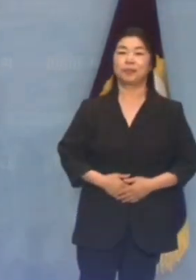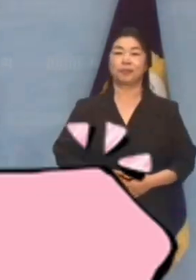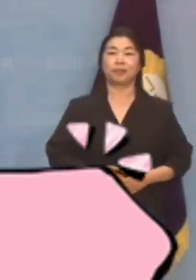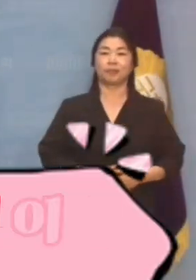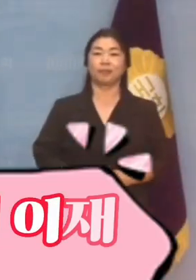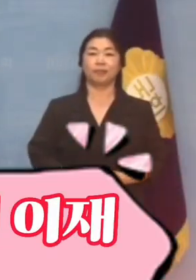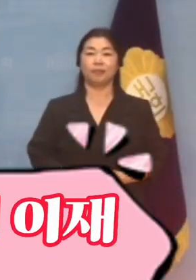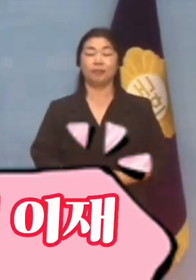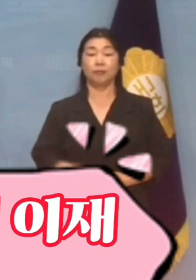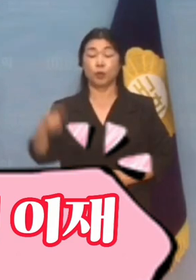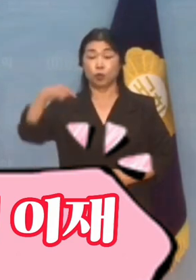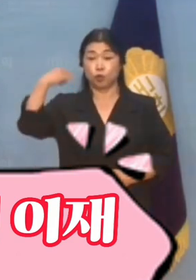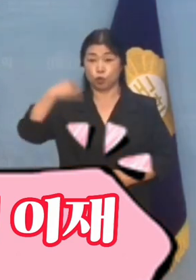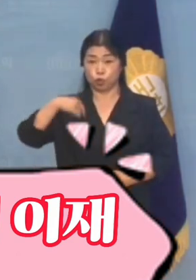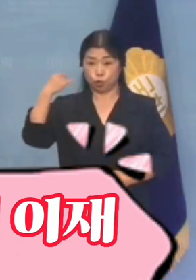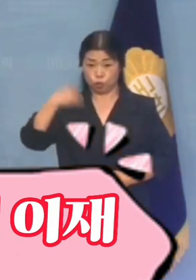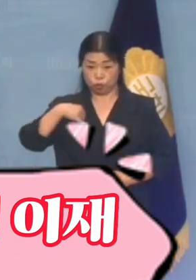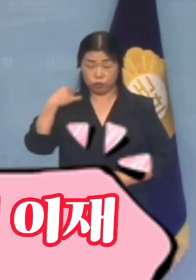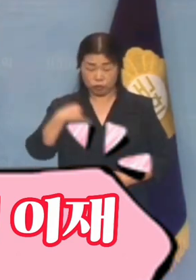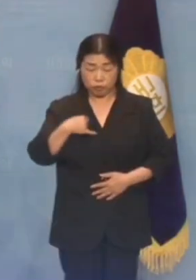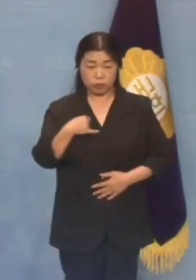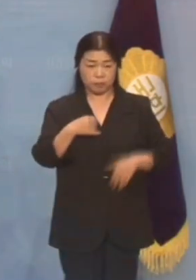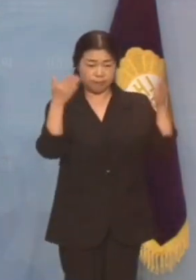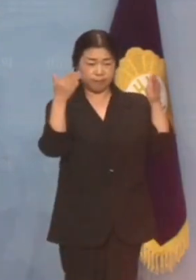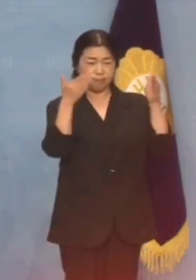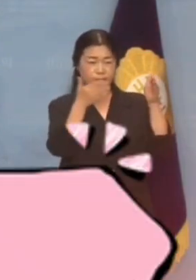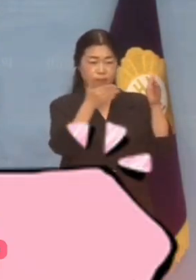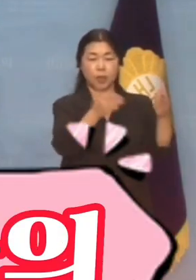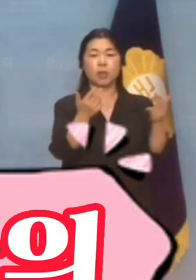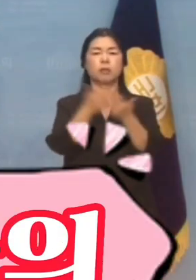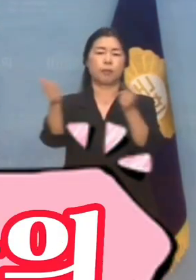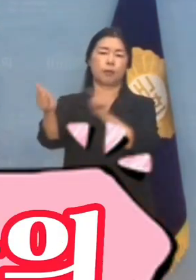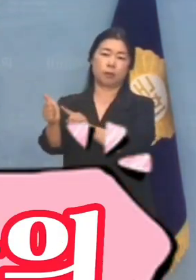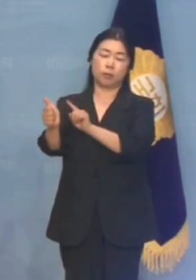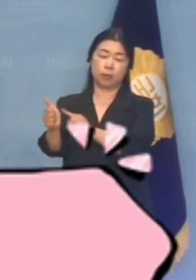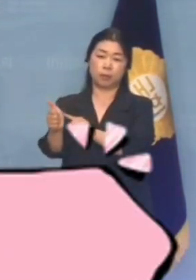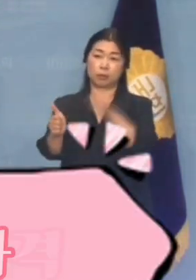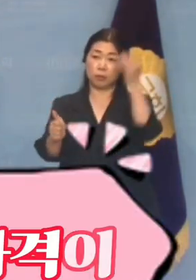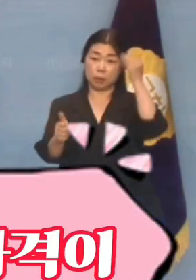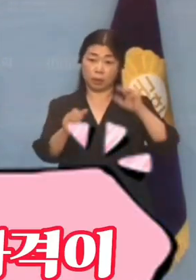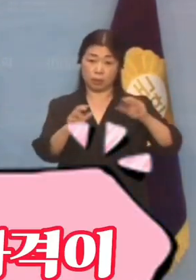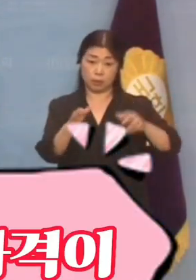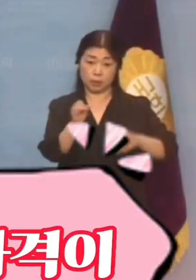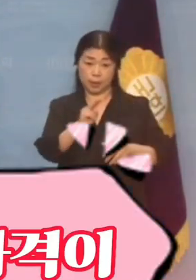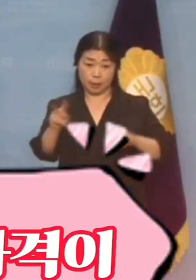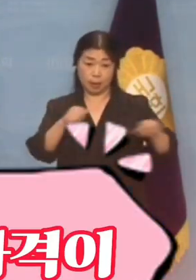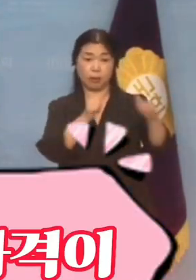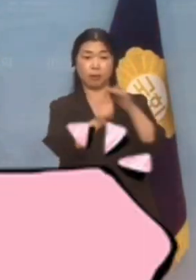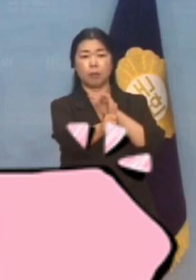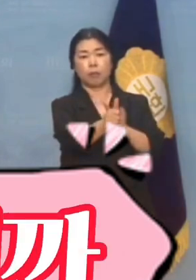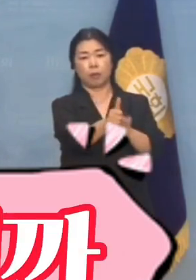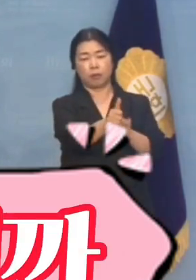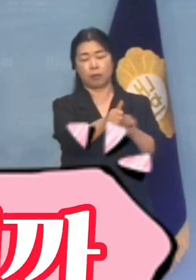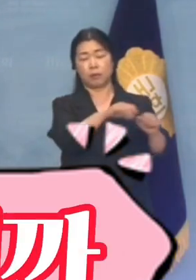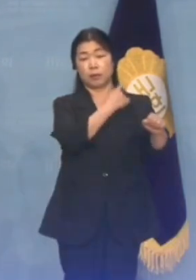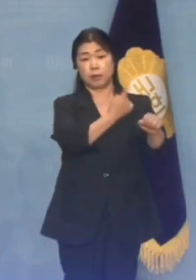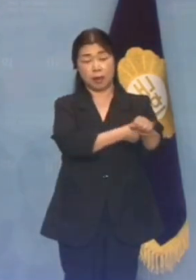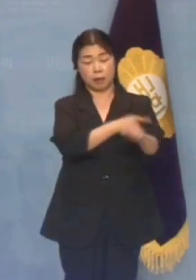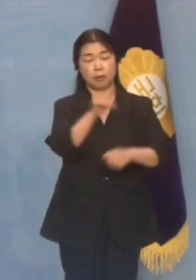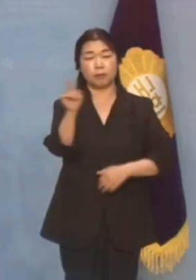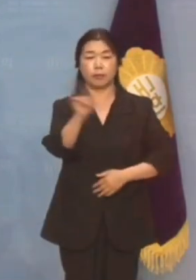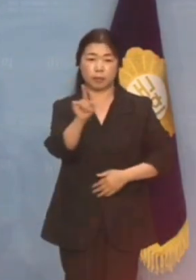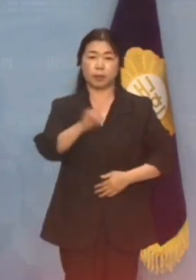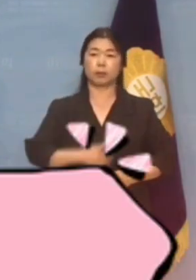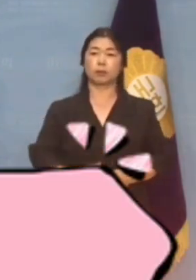중국 4대에 빠진 이재명 대표, 대한민국의 야당 대표로서 자격이 있는 겁니까?